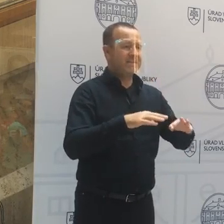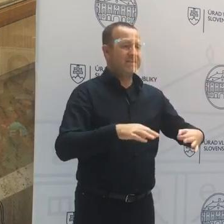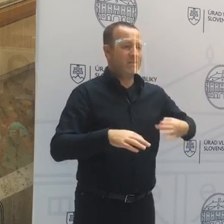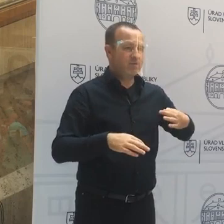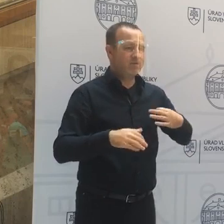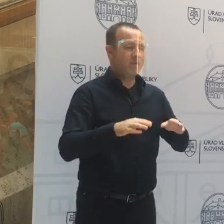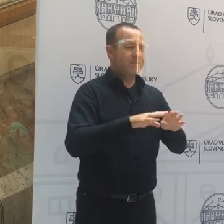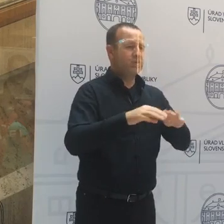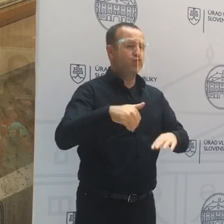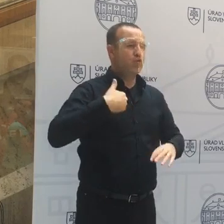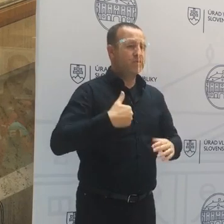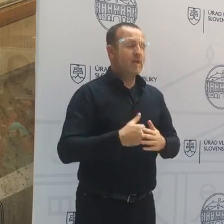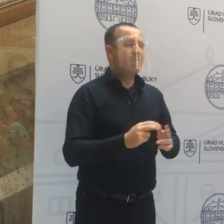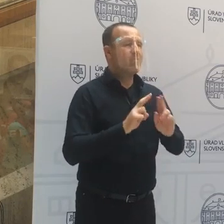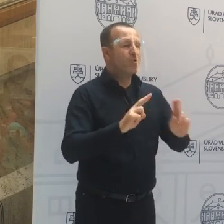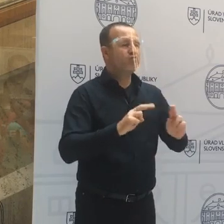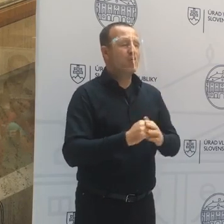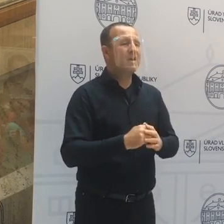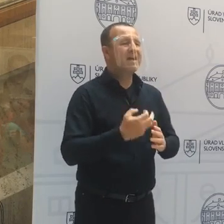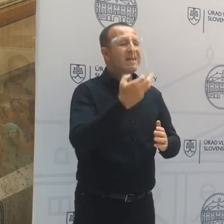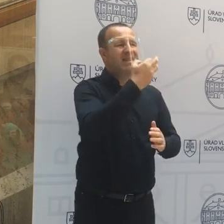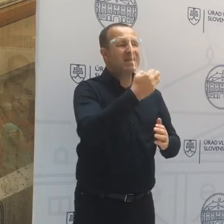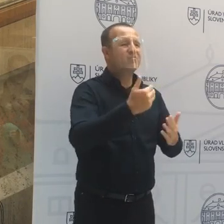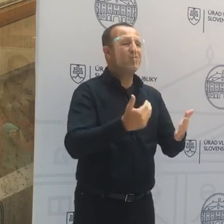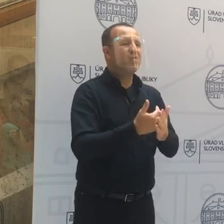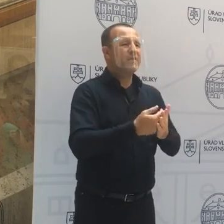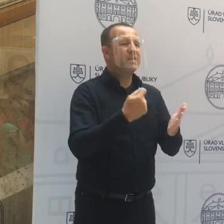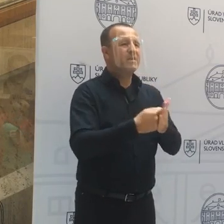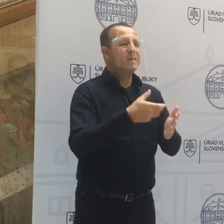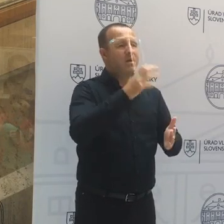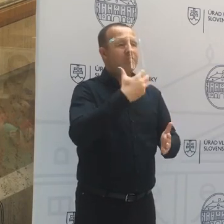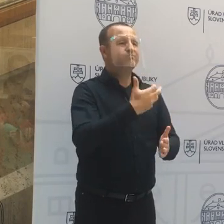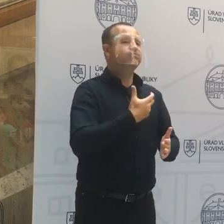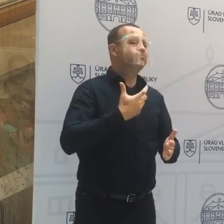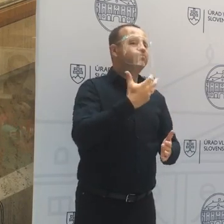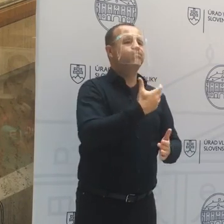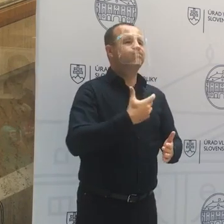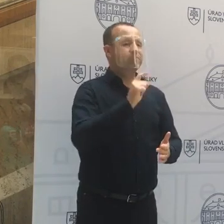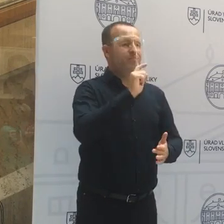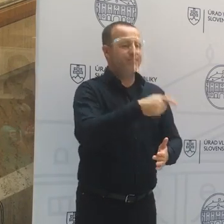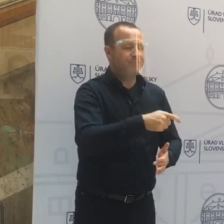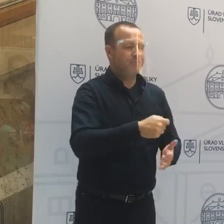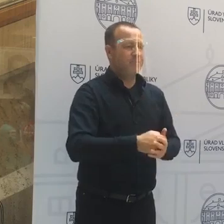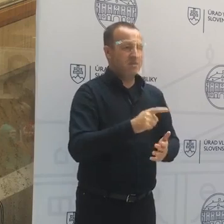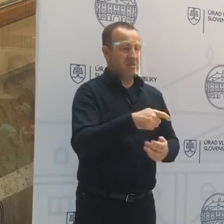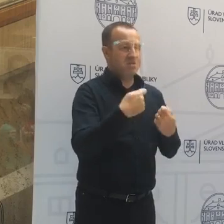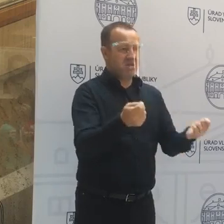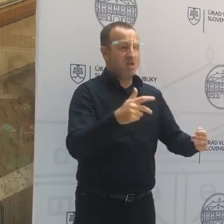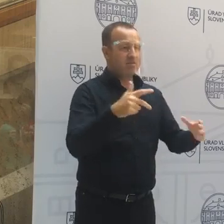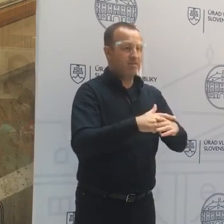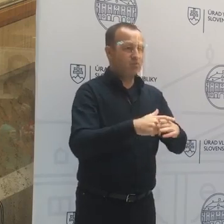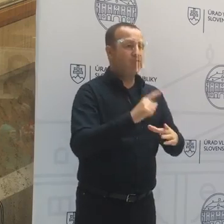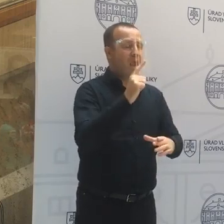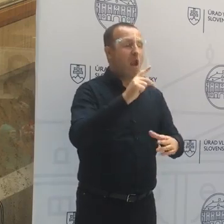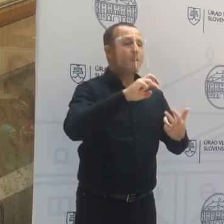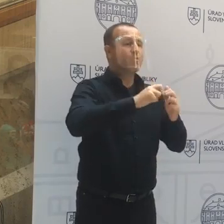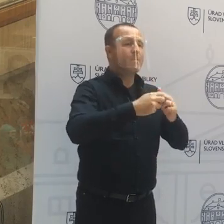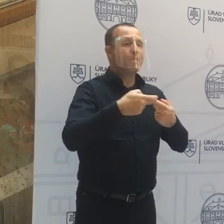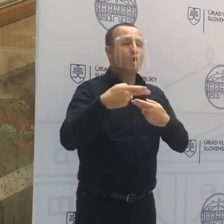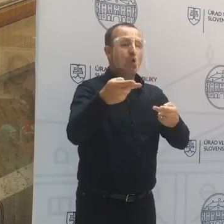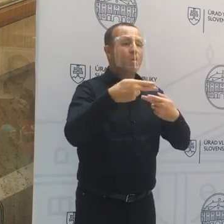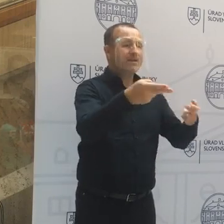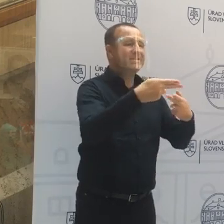možno ten variant tých kloktacích testov sa dal nejakým spôsobom zabezpečiť. Tam je jedine problém s logistikou, že ako v lete,